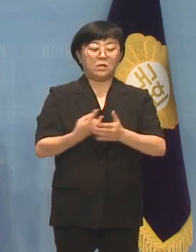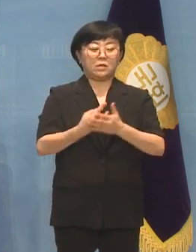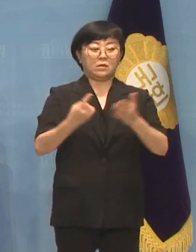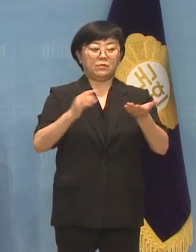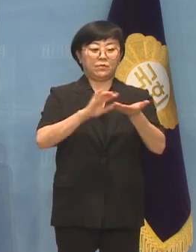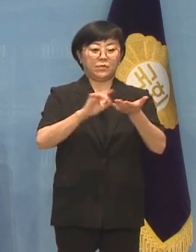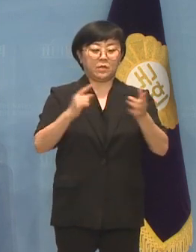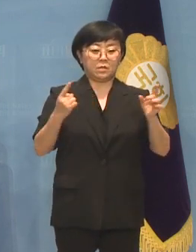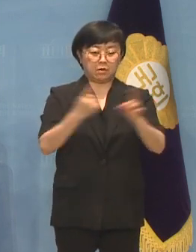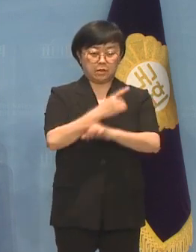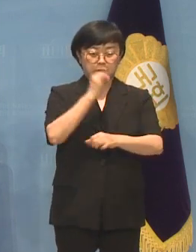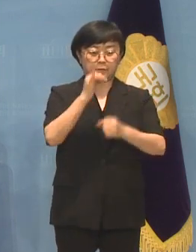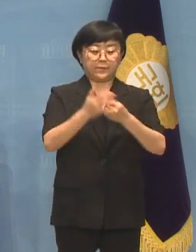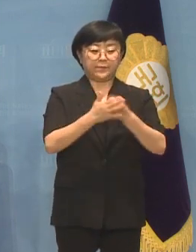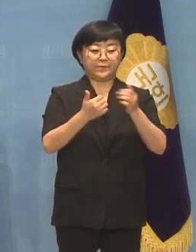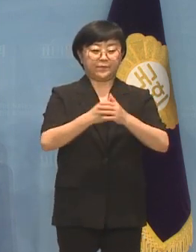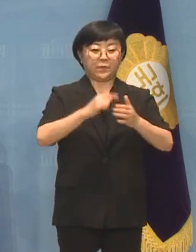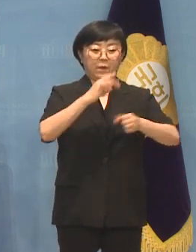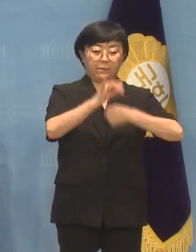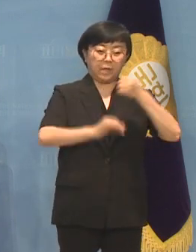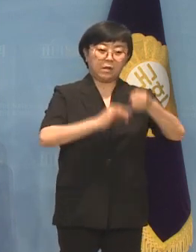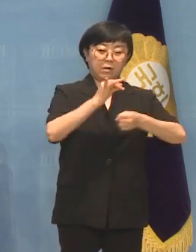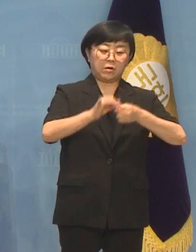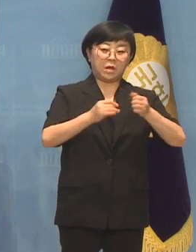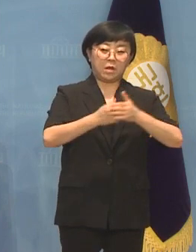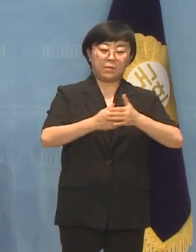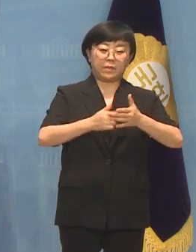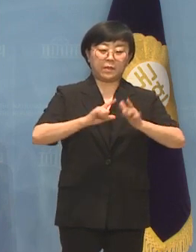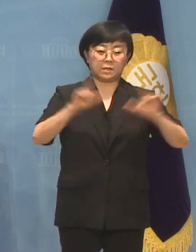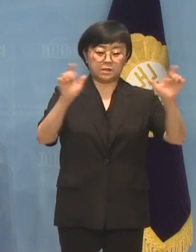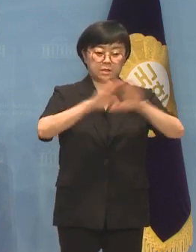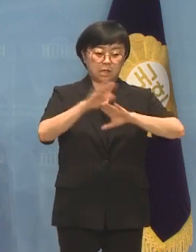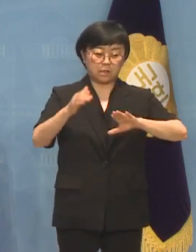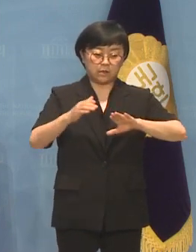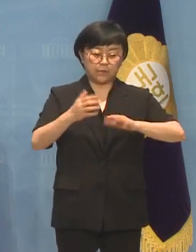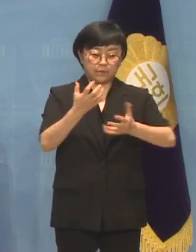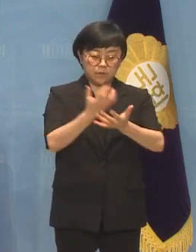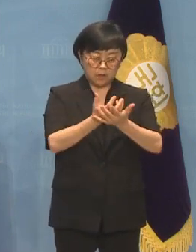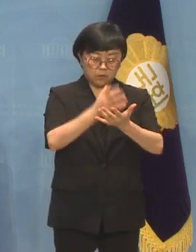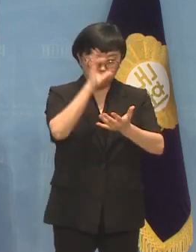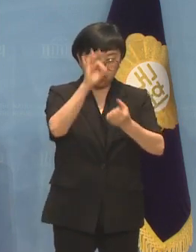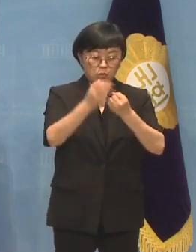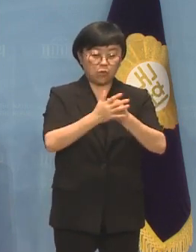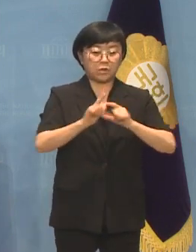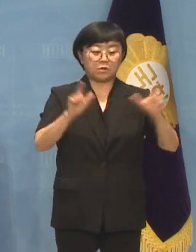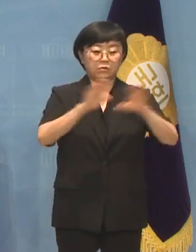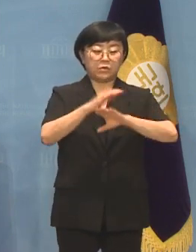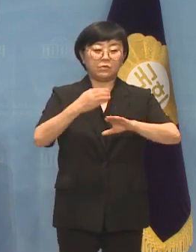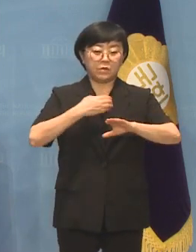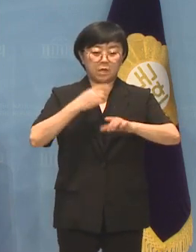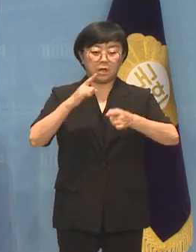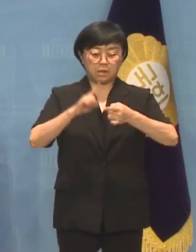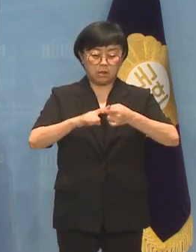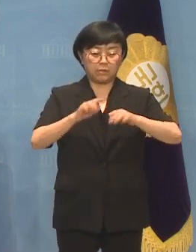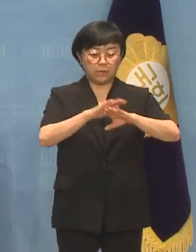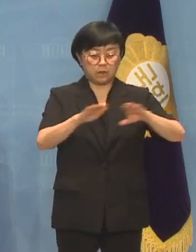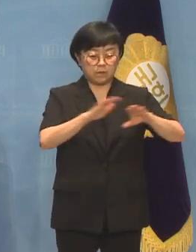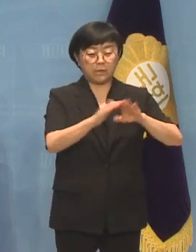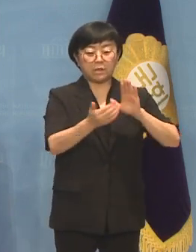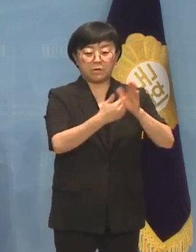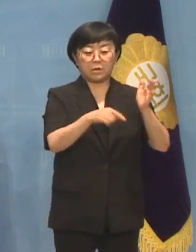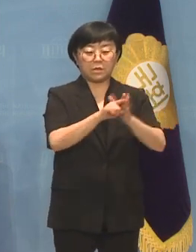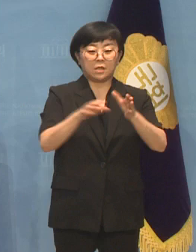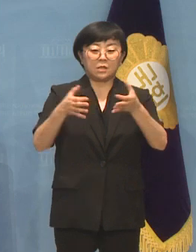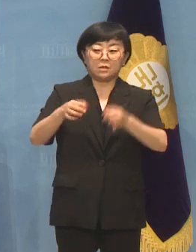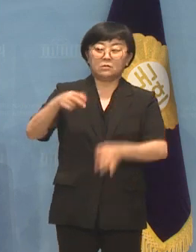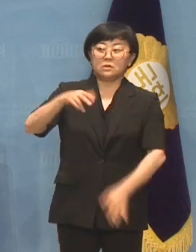이번 토론회는 100년간 기상 데이터로 본 기후위기 대응가제는 이라는 주제로 김진표